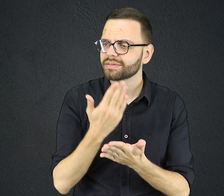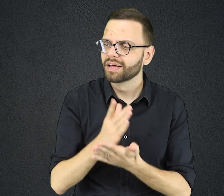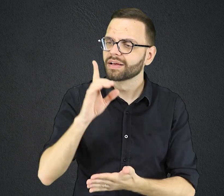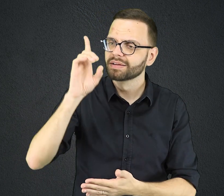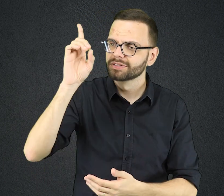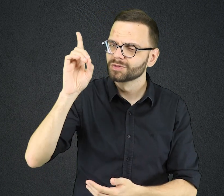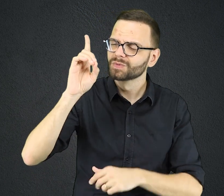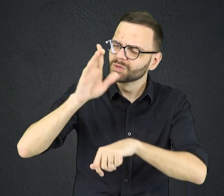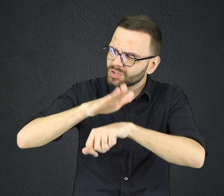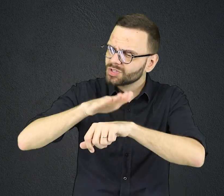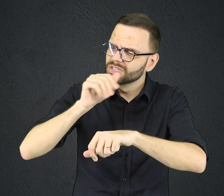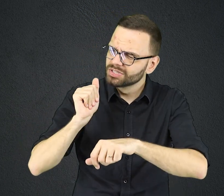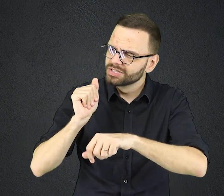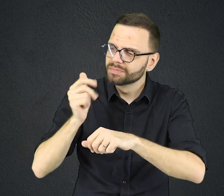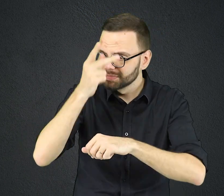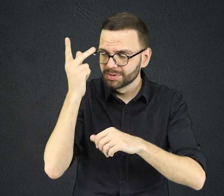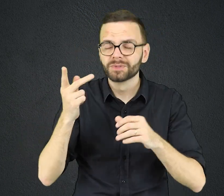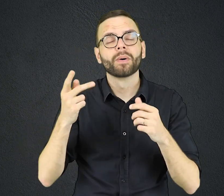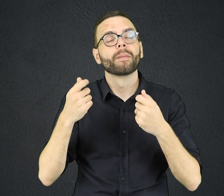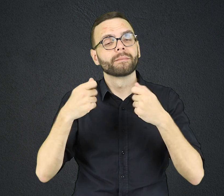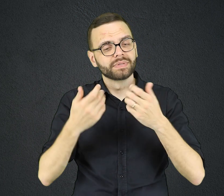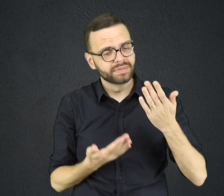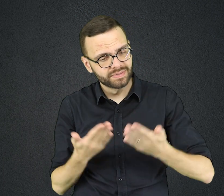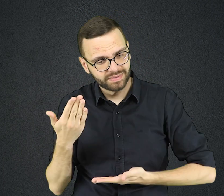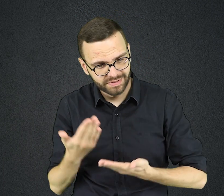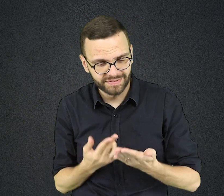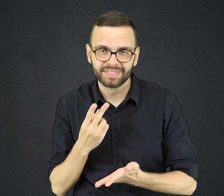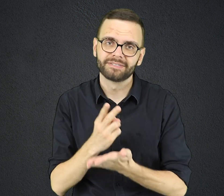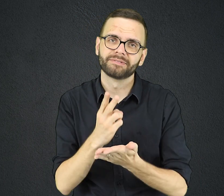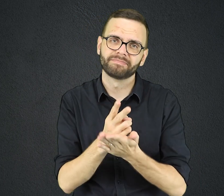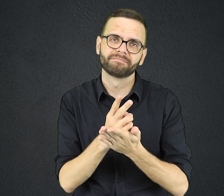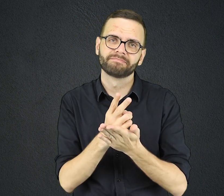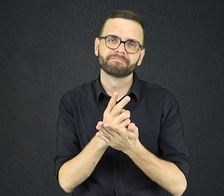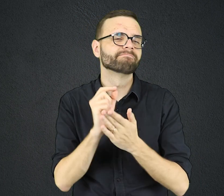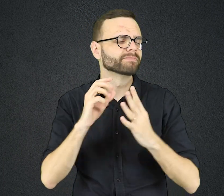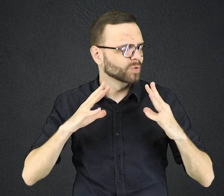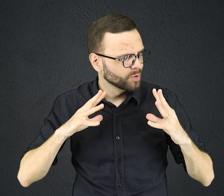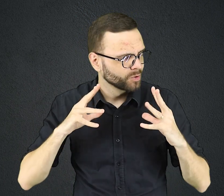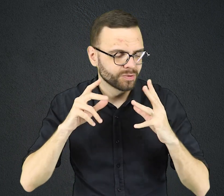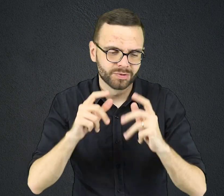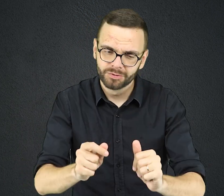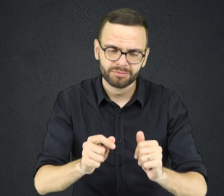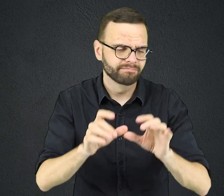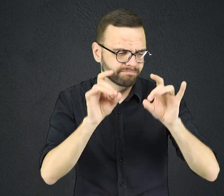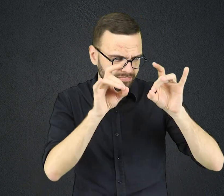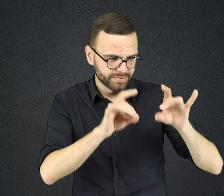pessoas para servi-lo em tempo integral. São indivíduos que se desfazem de tudo e levam o